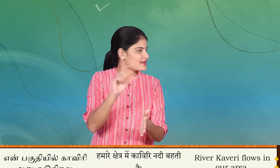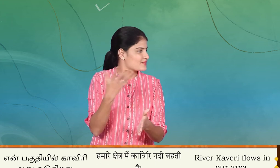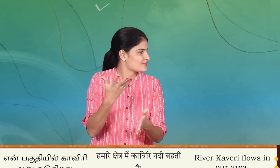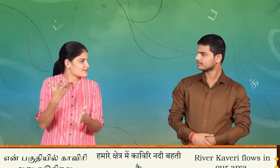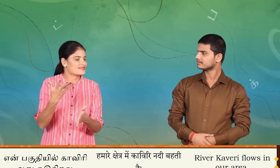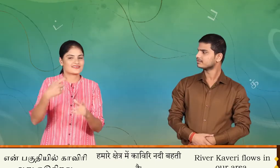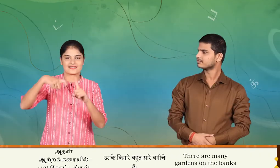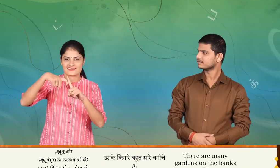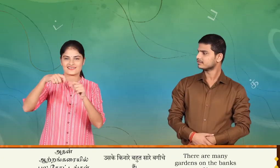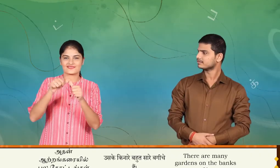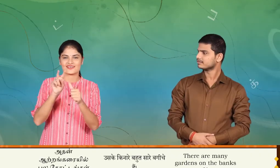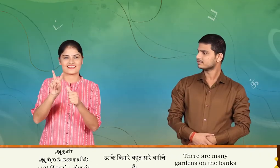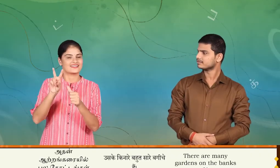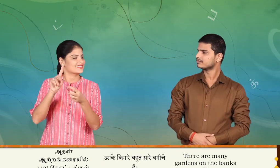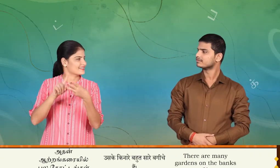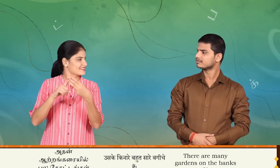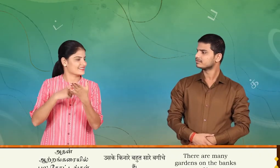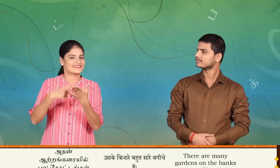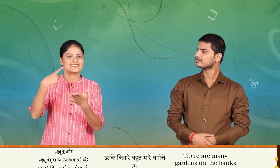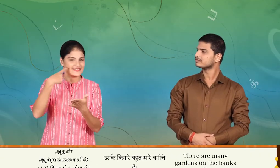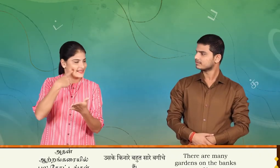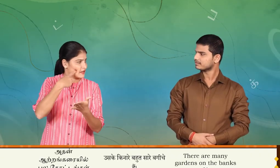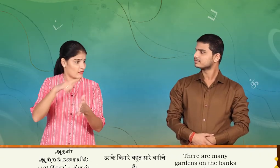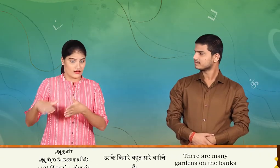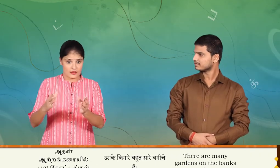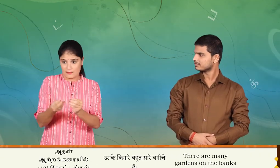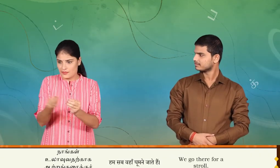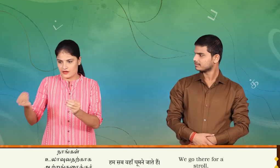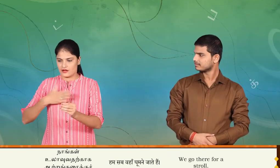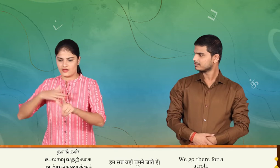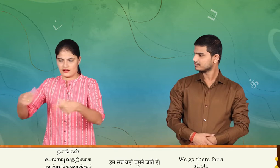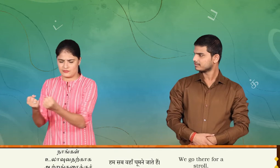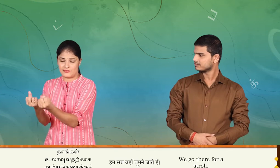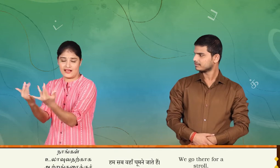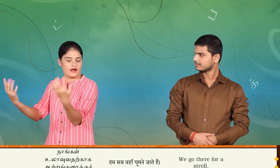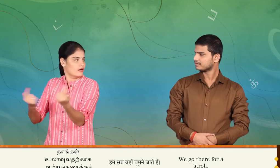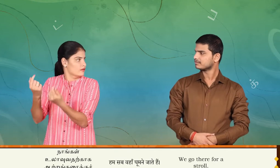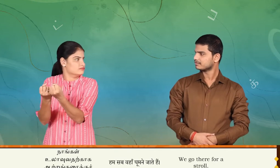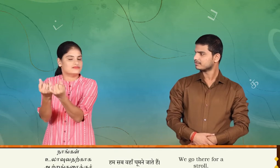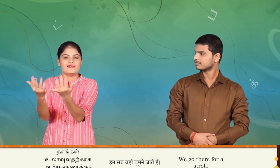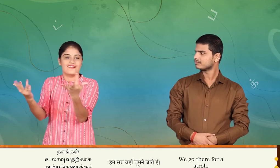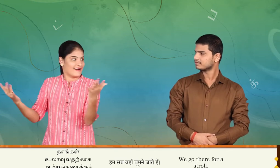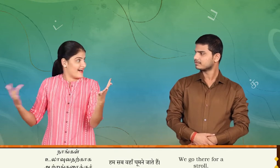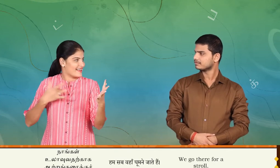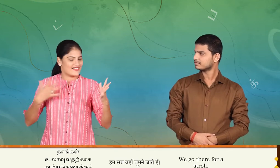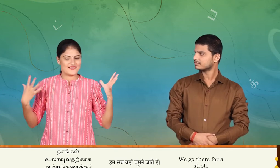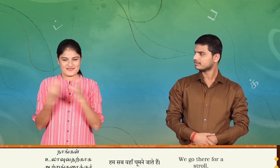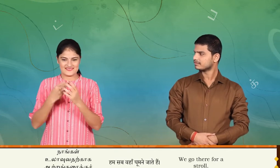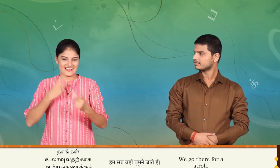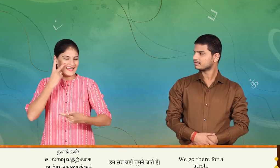அதன் ஆற்றங்கரையில் பல தோட்டங்கள் உள்ளனம் நாங்கள் உளாவுகதற்காக ஆற்றங்கரைக்கு செல்வும்